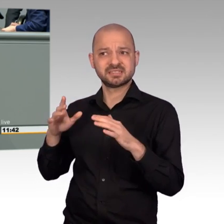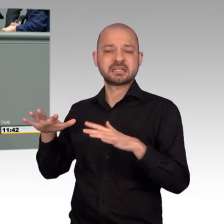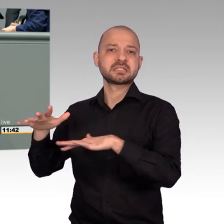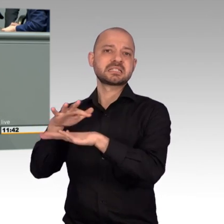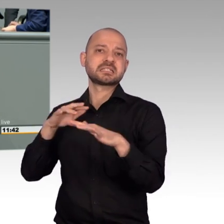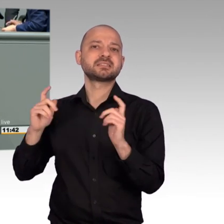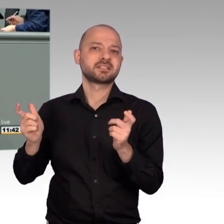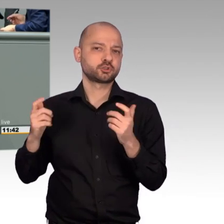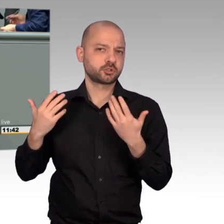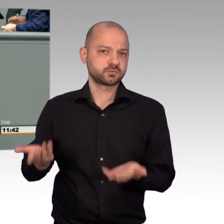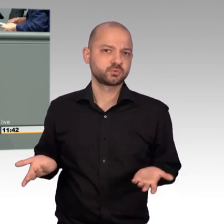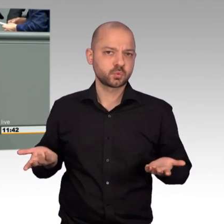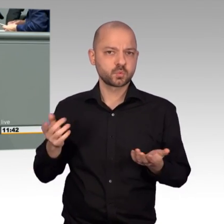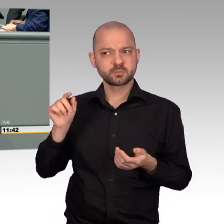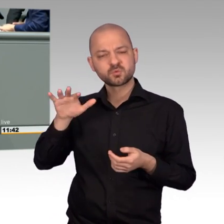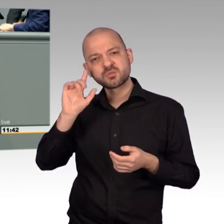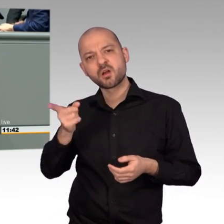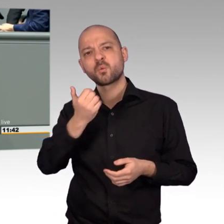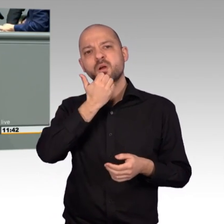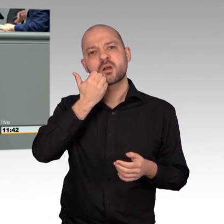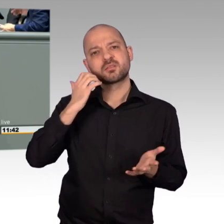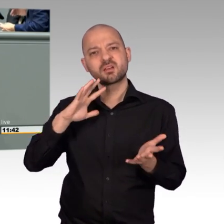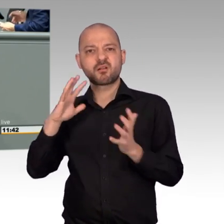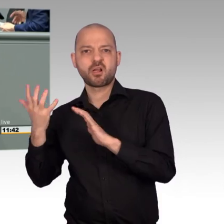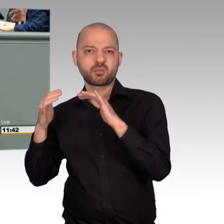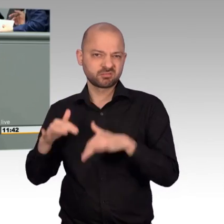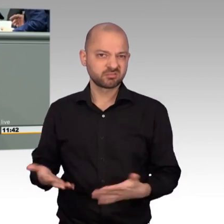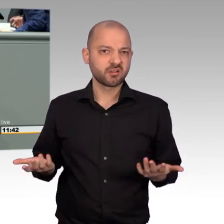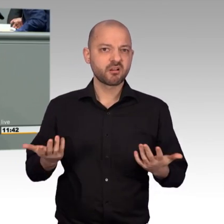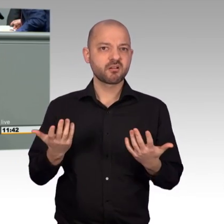Radikalität führen. Erst wenn diese gesellschaftspolitischen Probleme